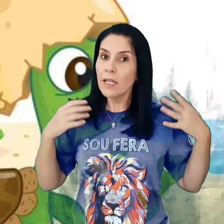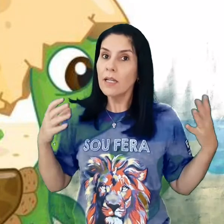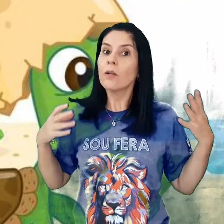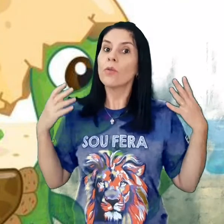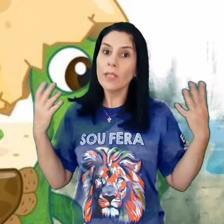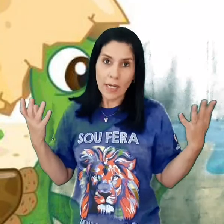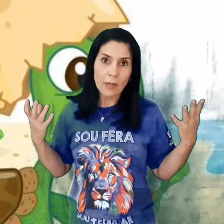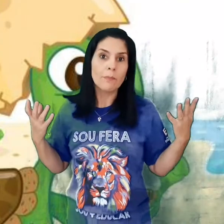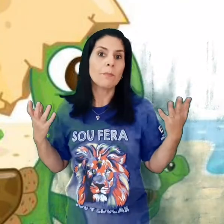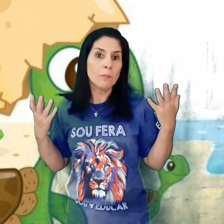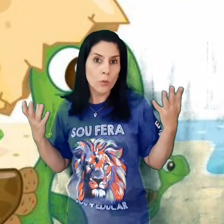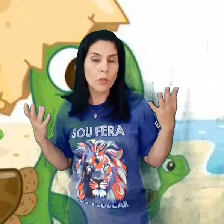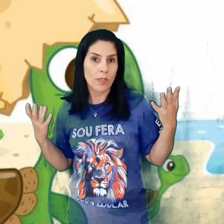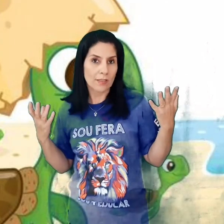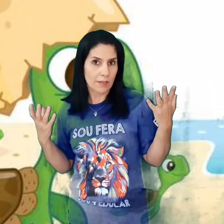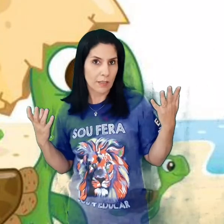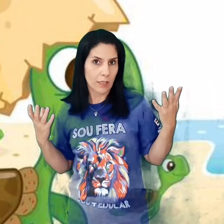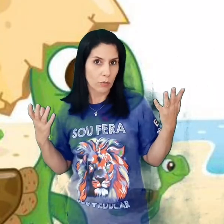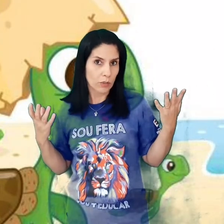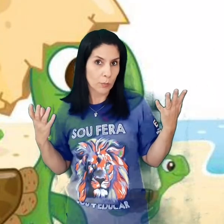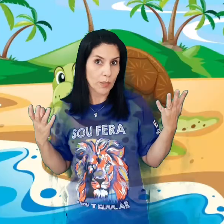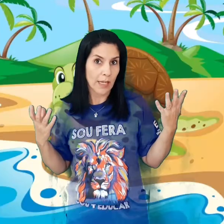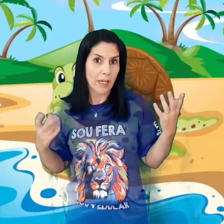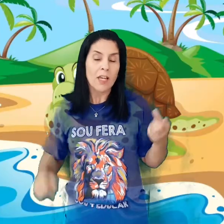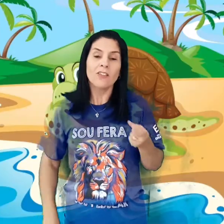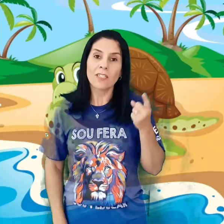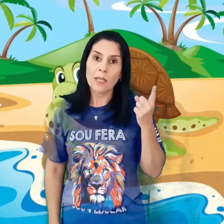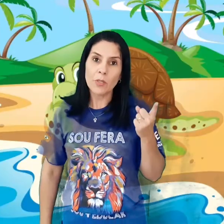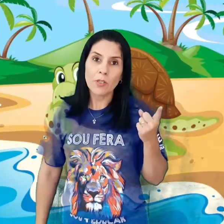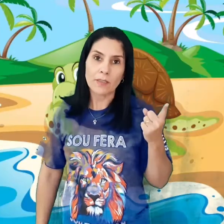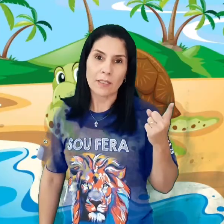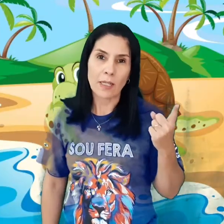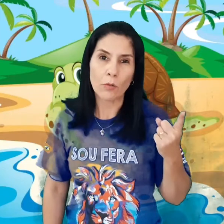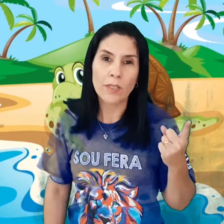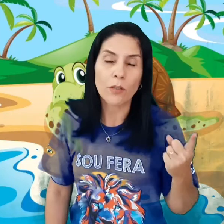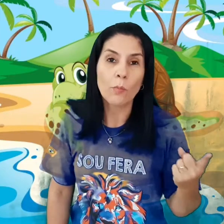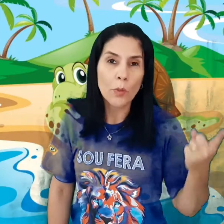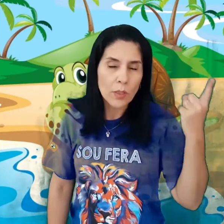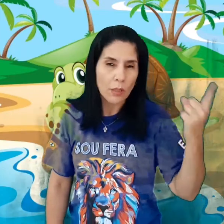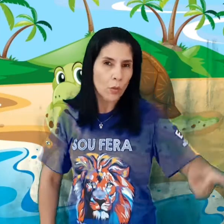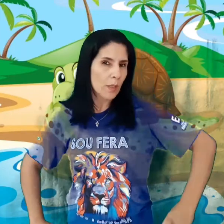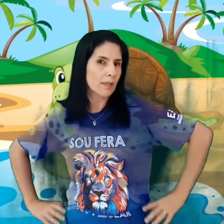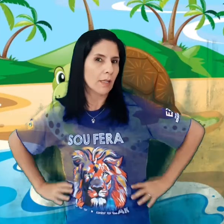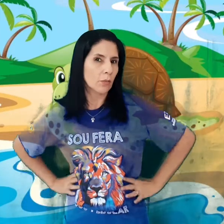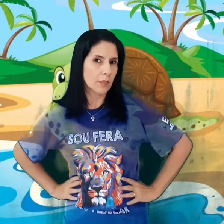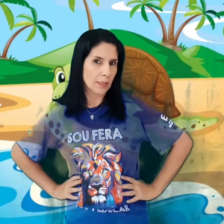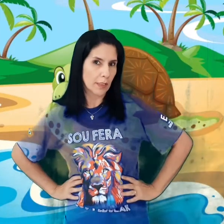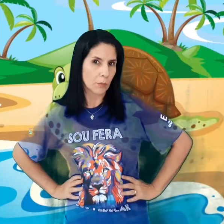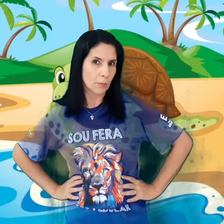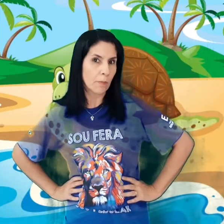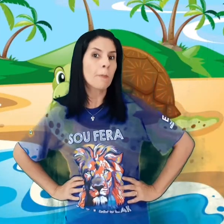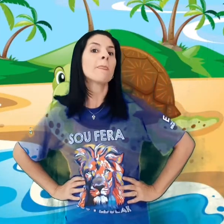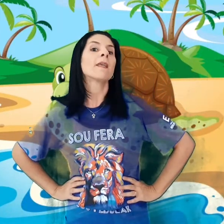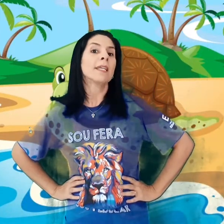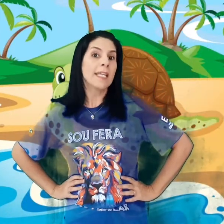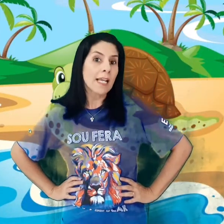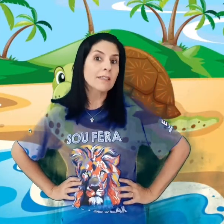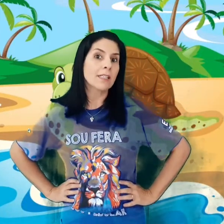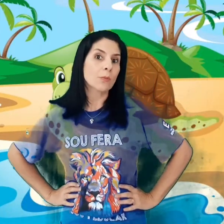cuidar muito dessas tartarugas. Por quê? Vocês sabiam que as tartarugas são protetoras lá do oceano? E elas sendo